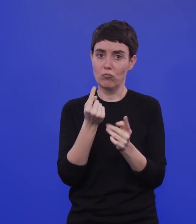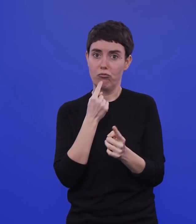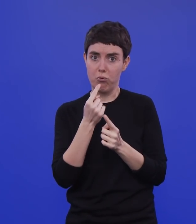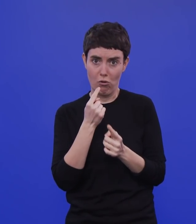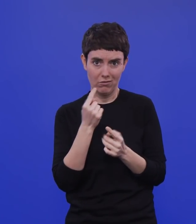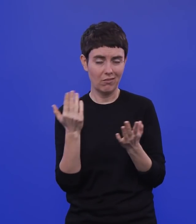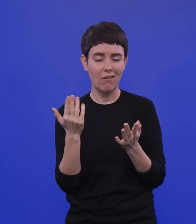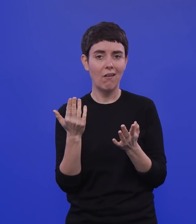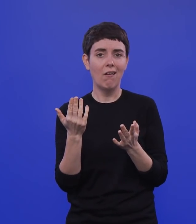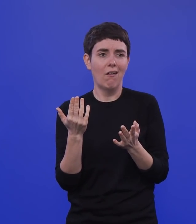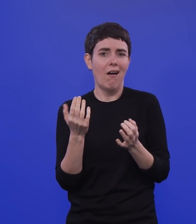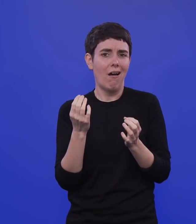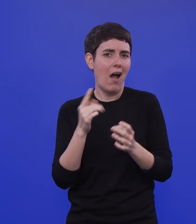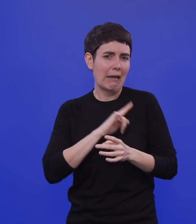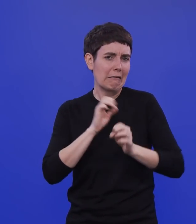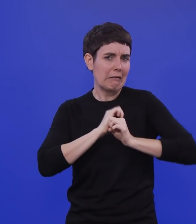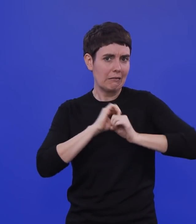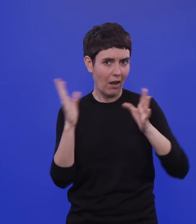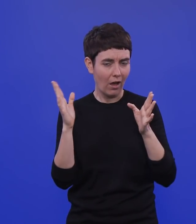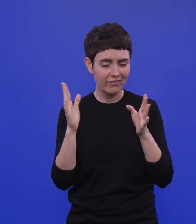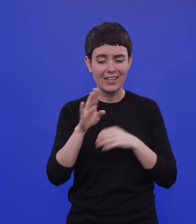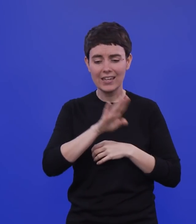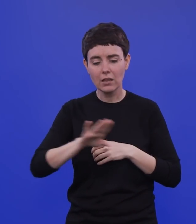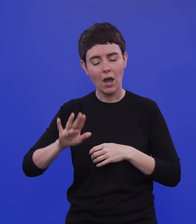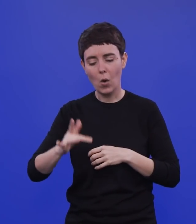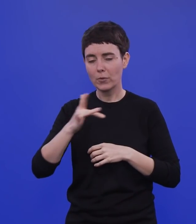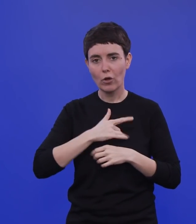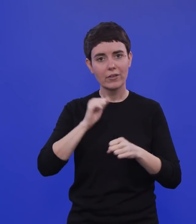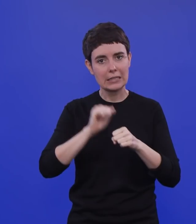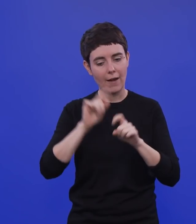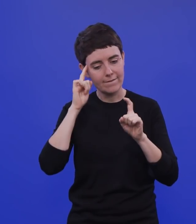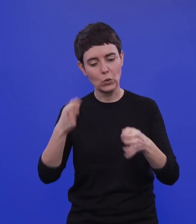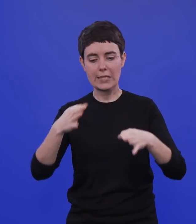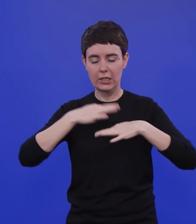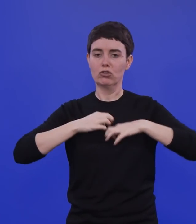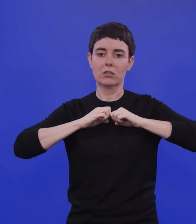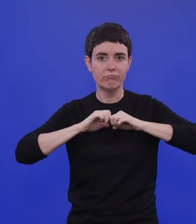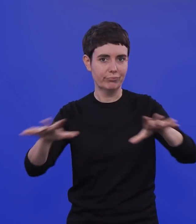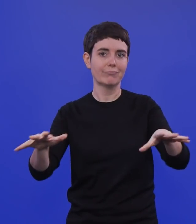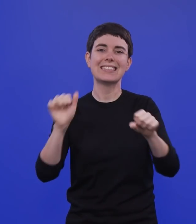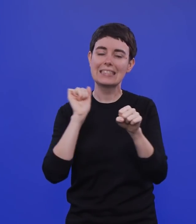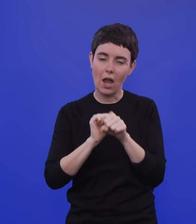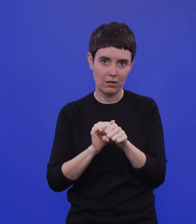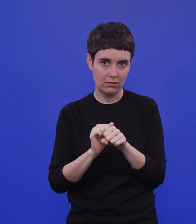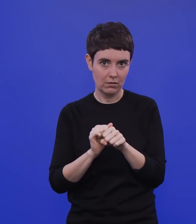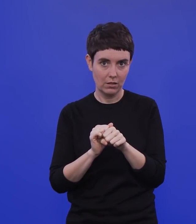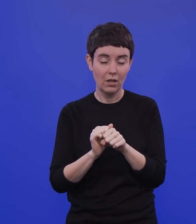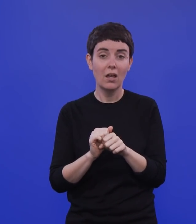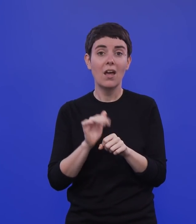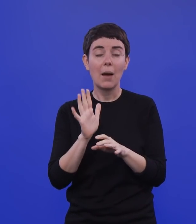mittlerweile Konsens, dass Kinder am Infektionsgeschehen beteiligt sind. Viele Studien, auch das haben wir öfter besprochen, haben aber die Dunkelziffer